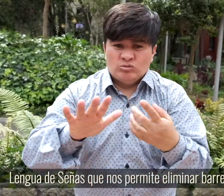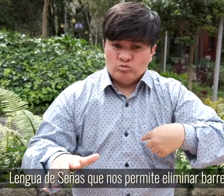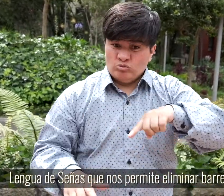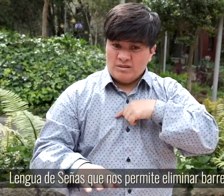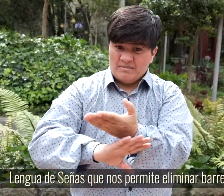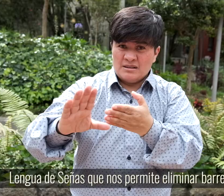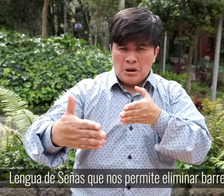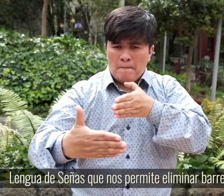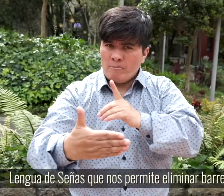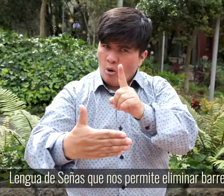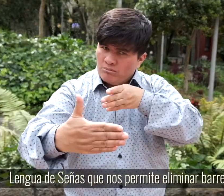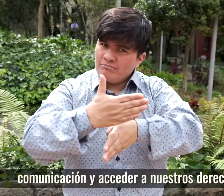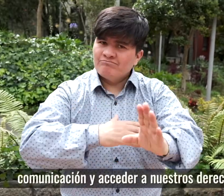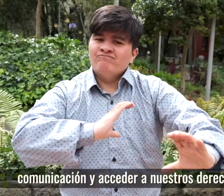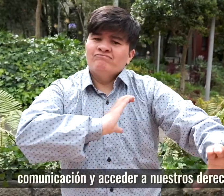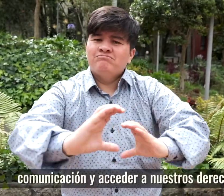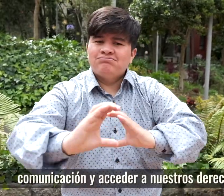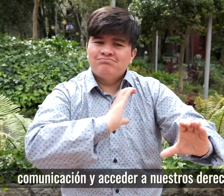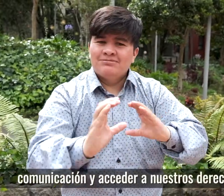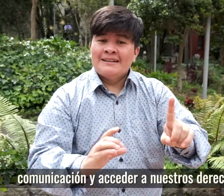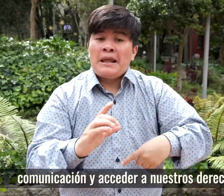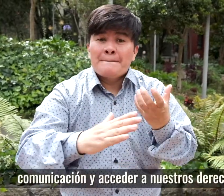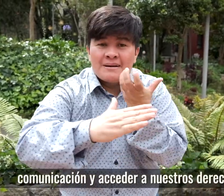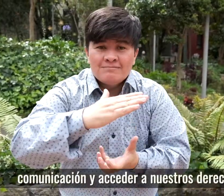nos permite eliminar barreras de comunicación y acceder a nuestros derechos.